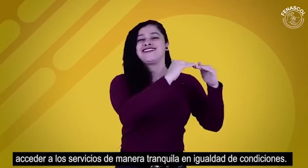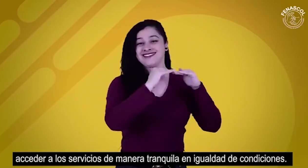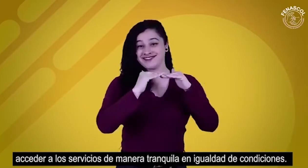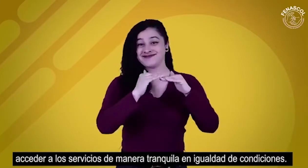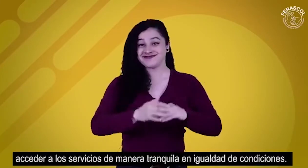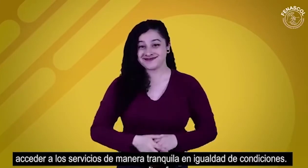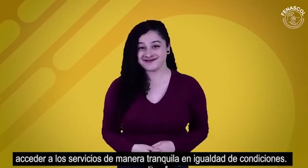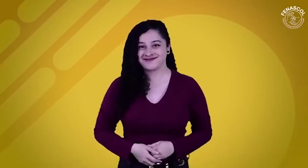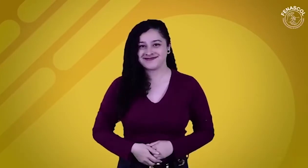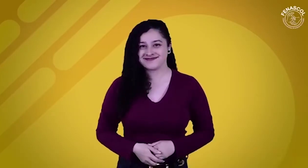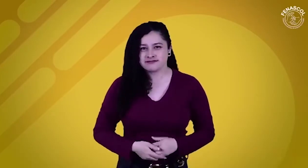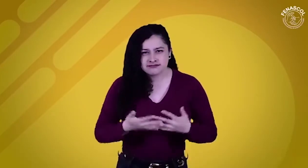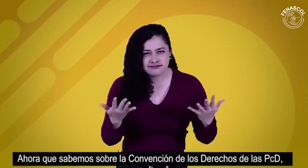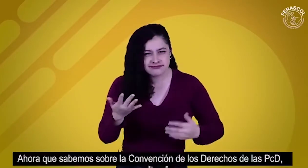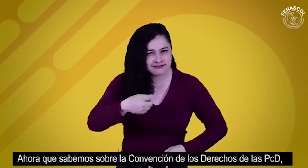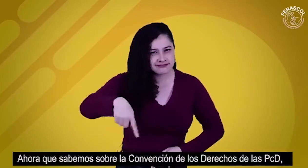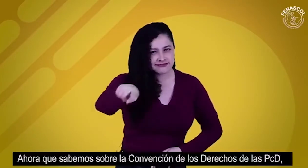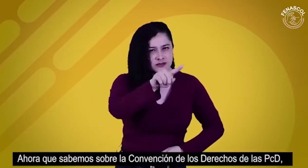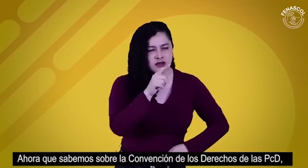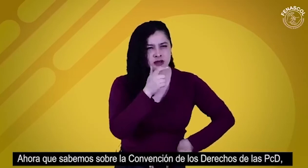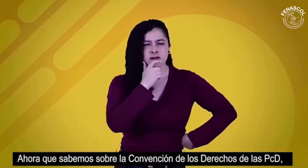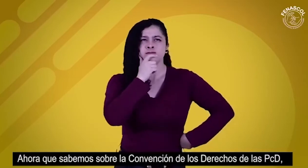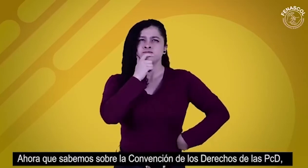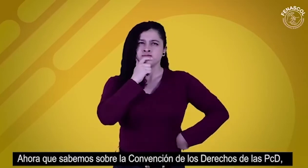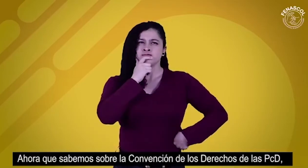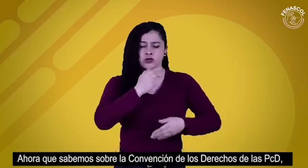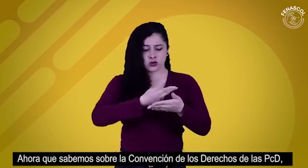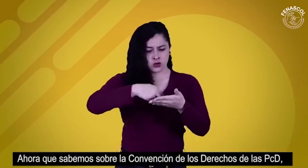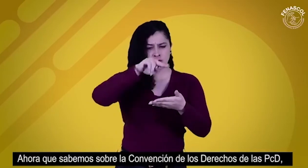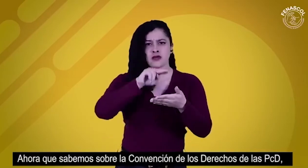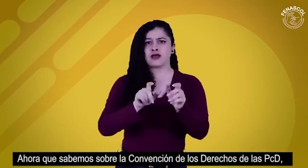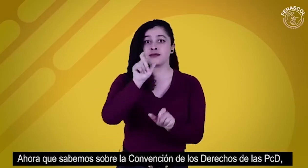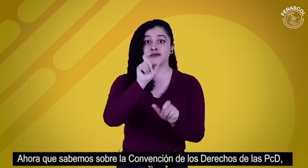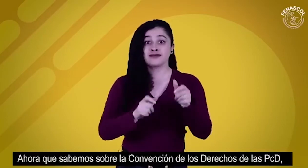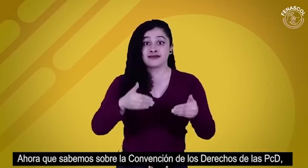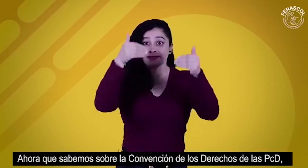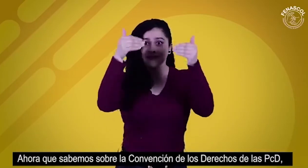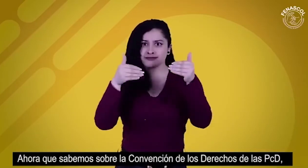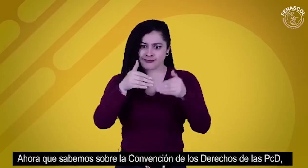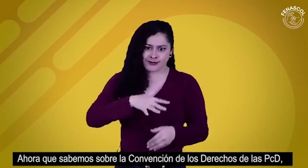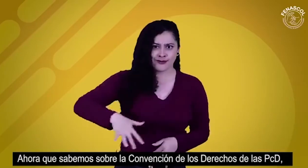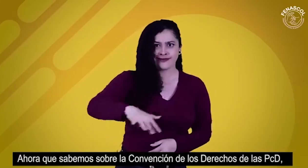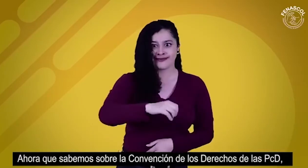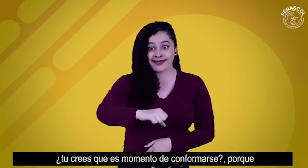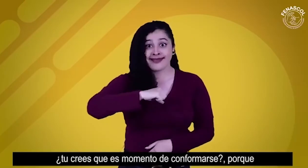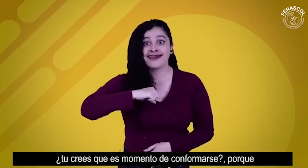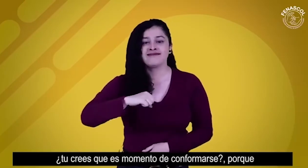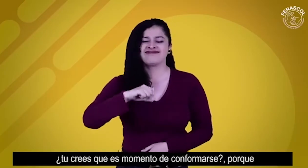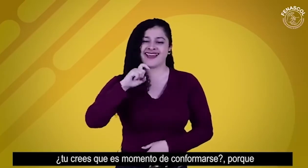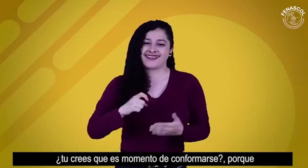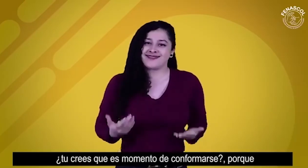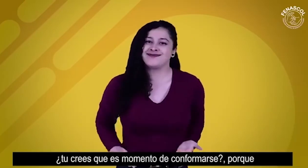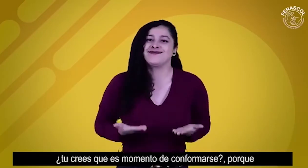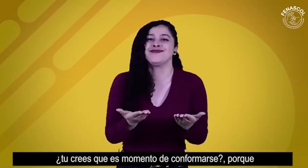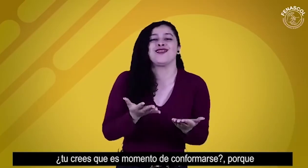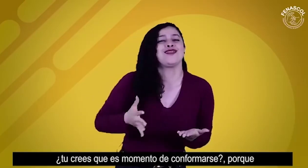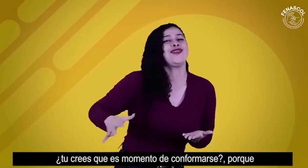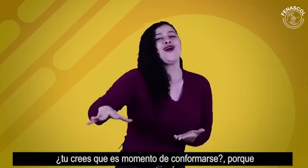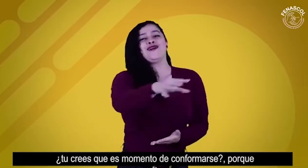condiciones. Ahora que sabemos sobre la Convención de los Derechos de las Personas con Discapacidad, ¿tú crees que es momento de conformarse?